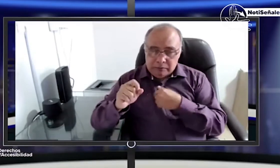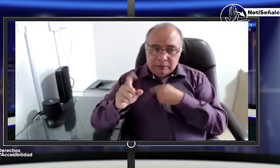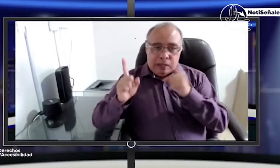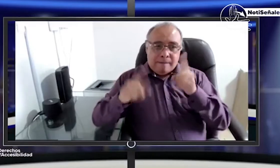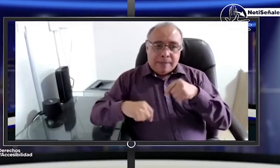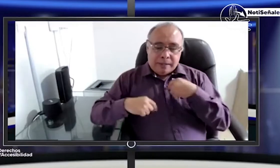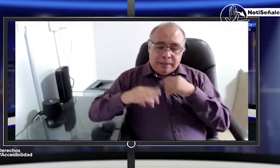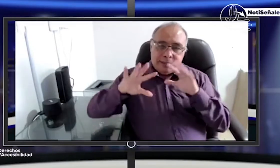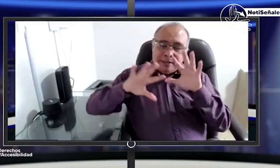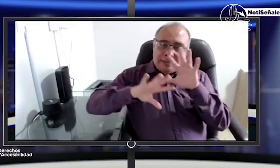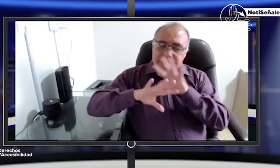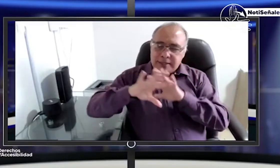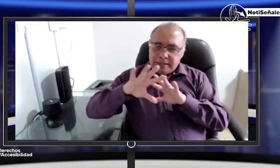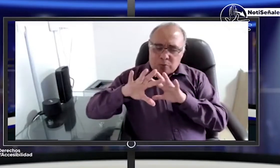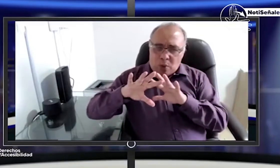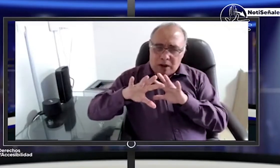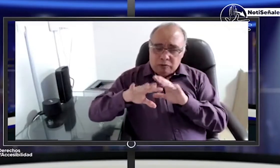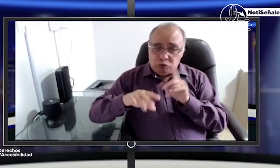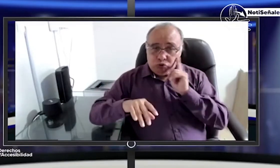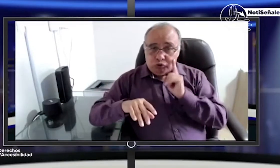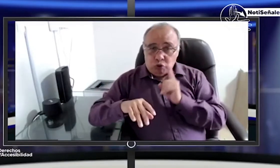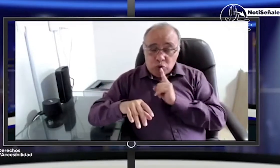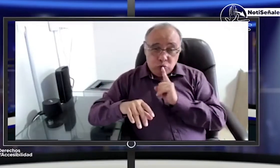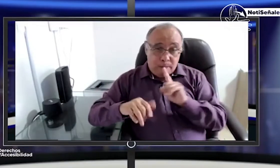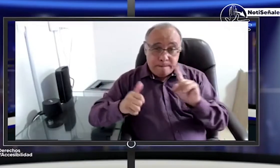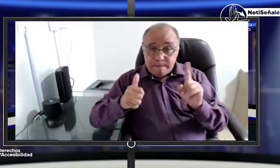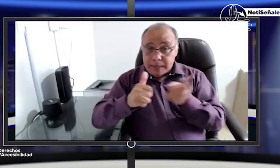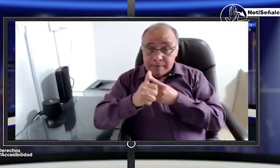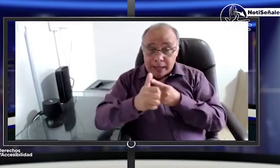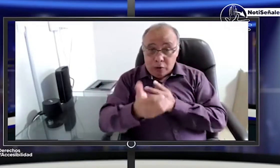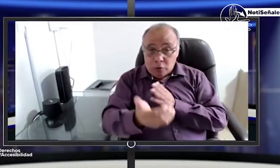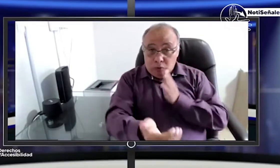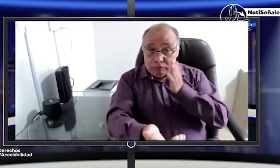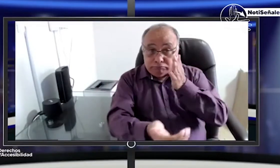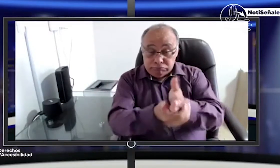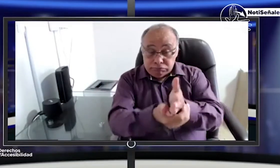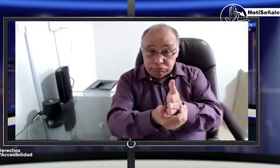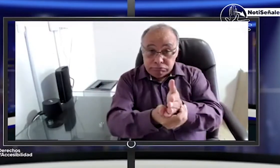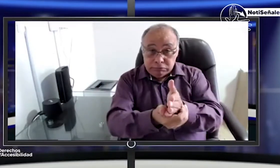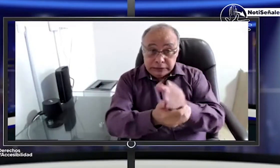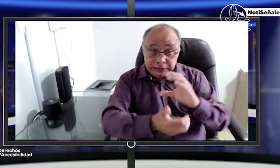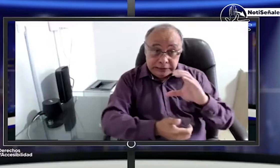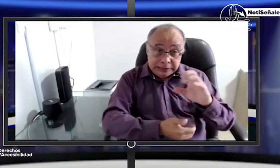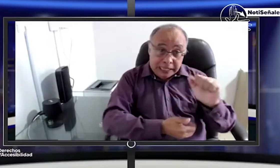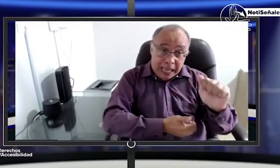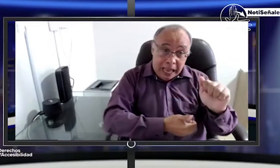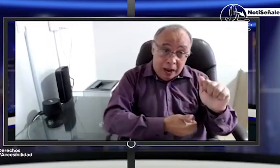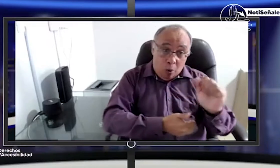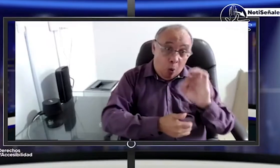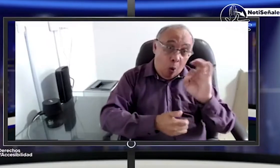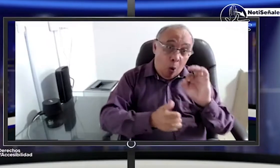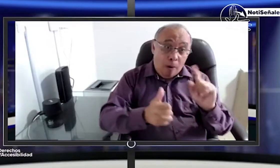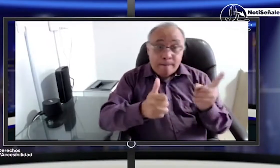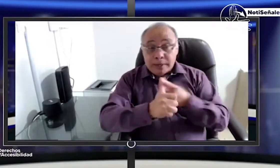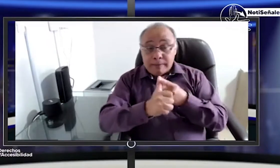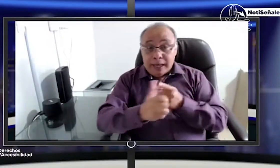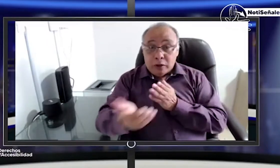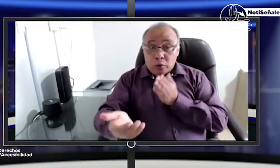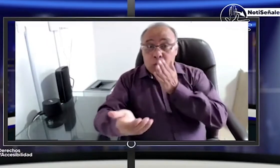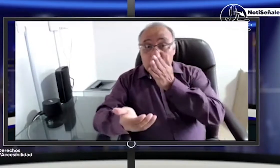centros de enseñanza automovilística de Colombia porque todavía estos centros de enseñanza pues también tuvieron que enfrentarse a